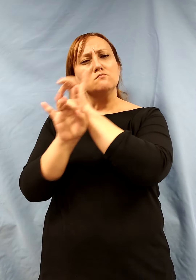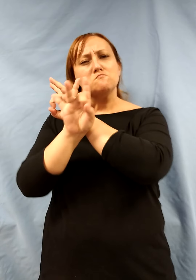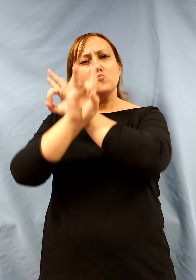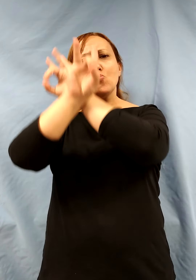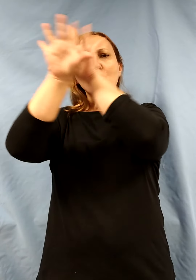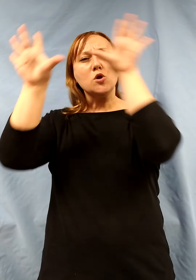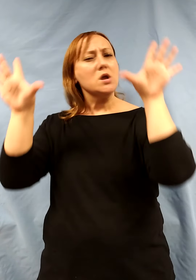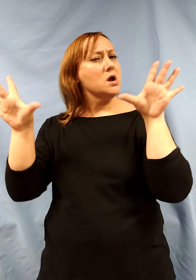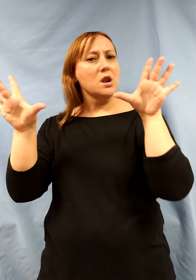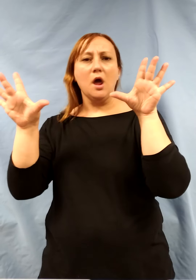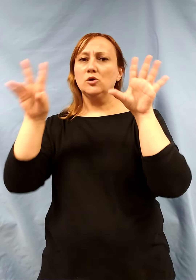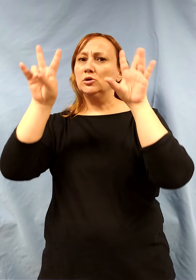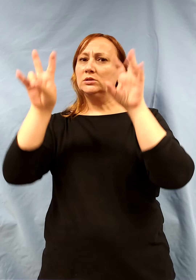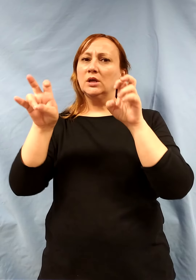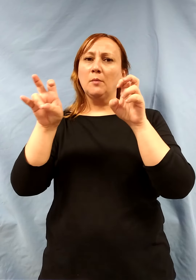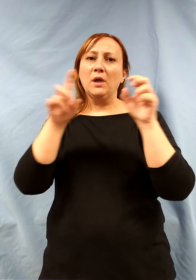calidad de la materia prima